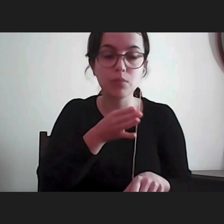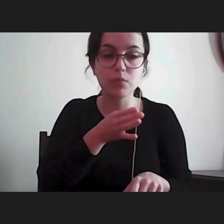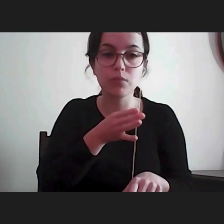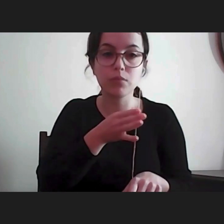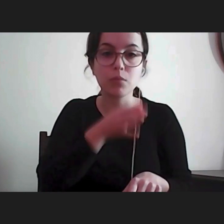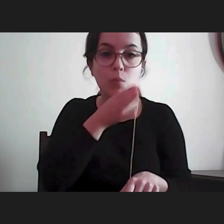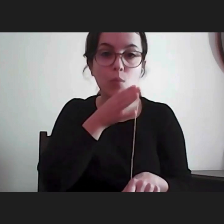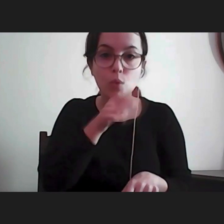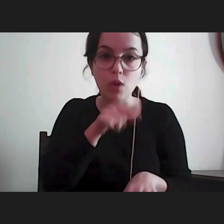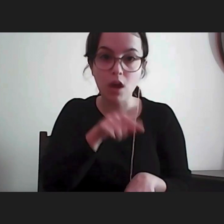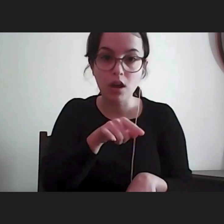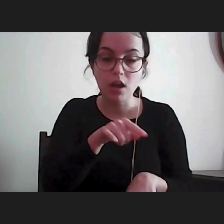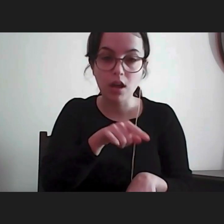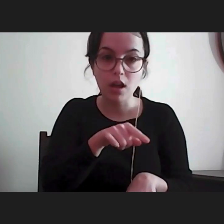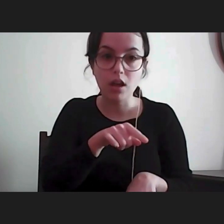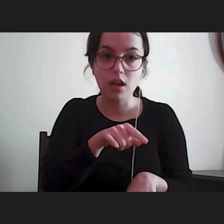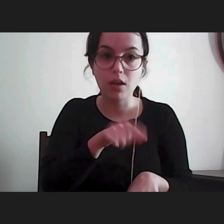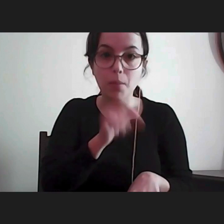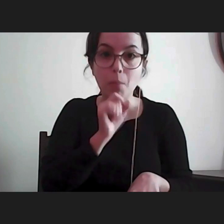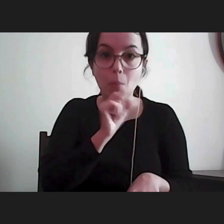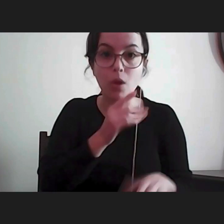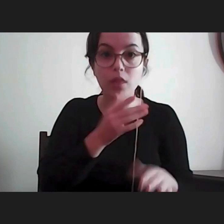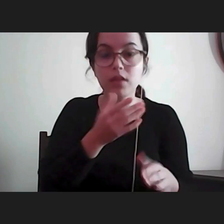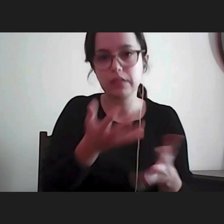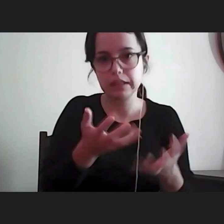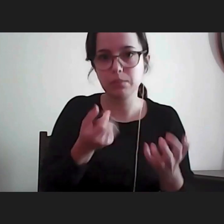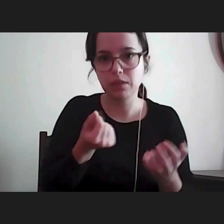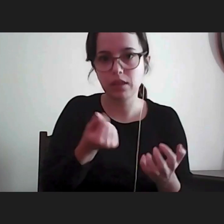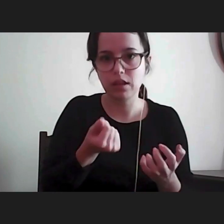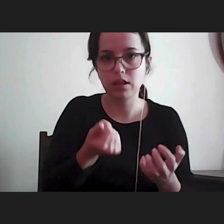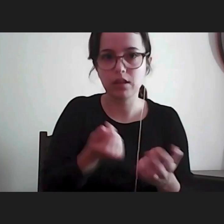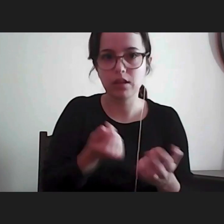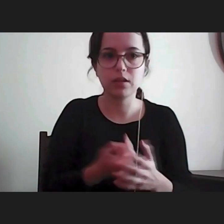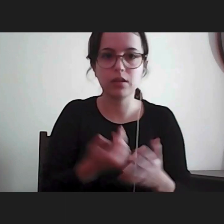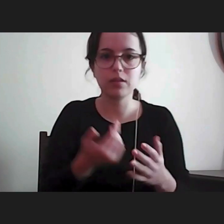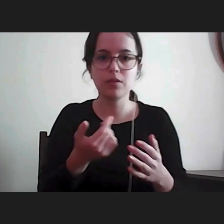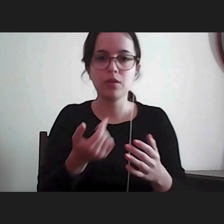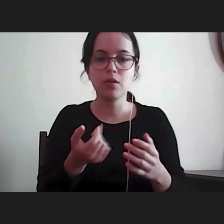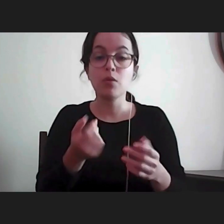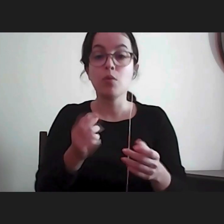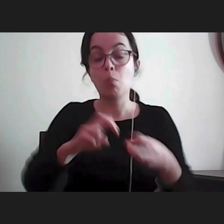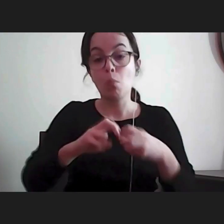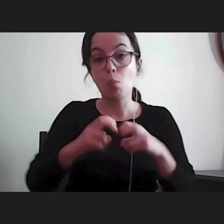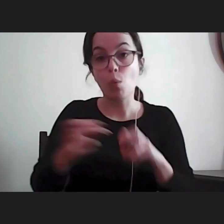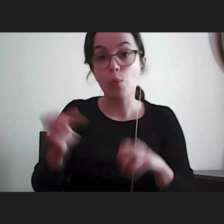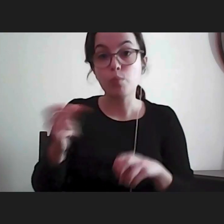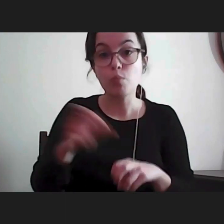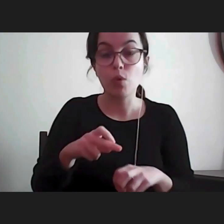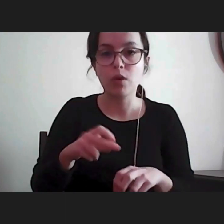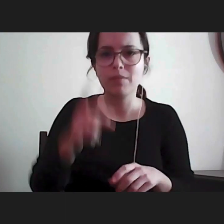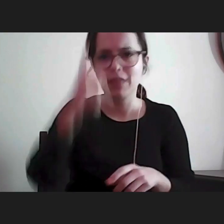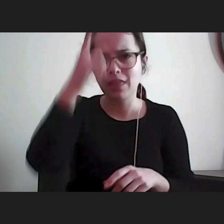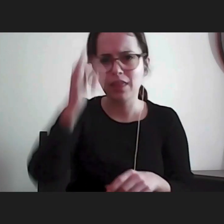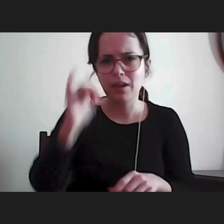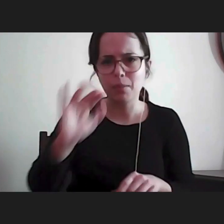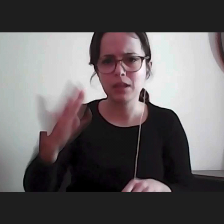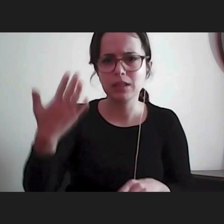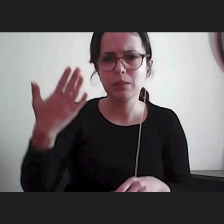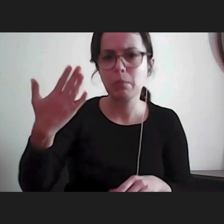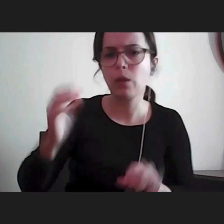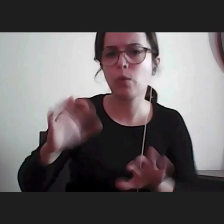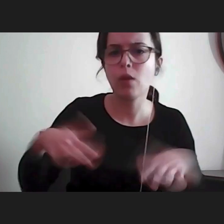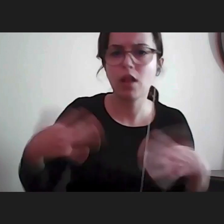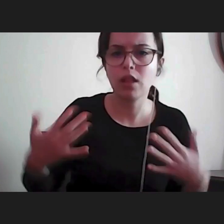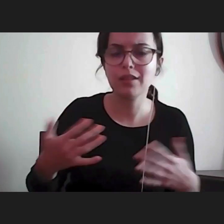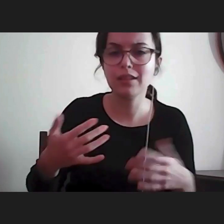recenseado pode aceder ora gerou este problema portanto qual era a ideia a ideia era para os